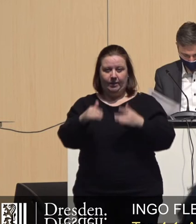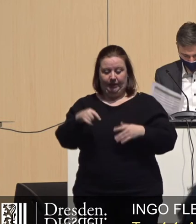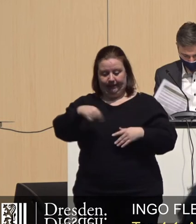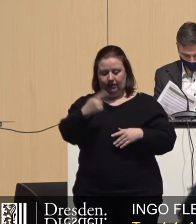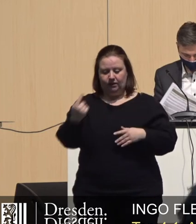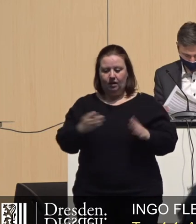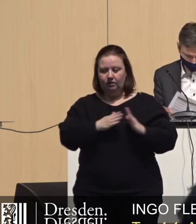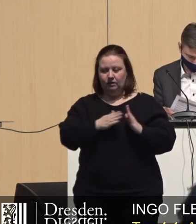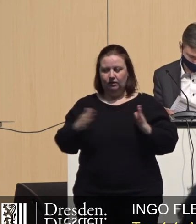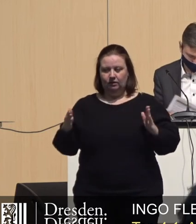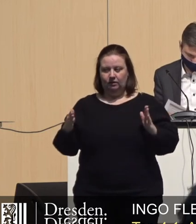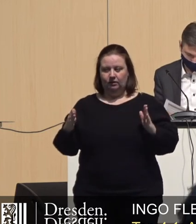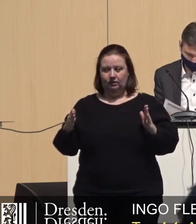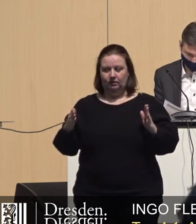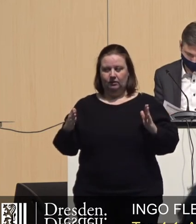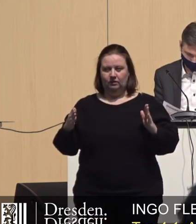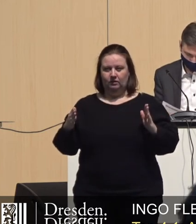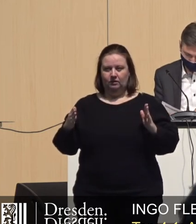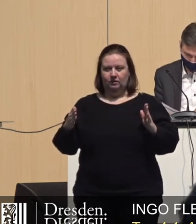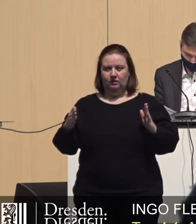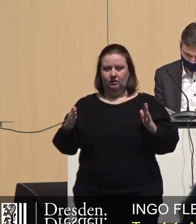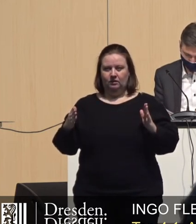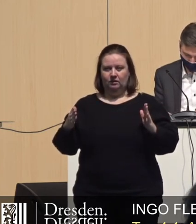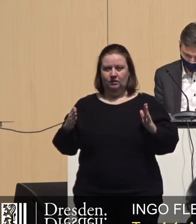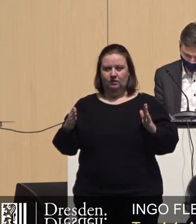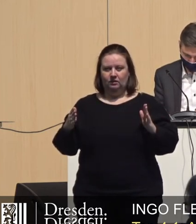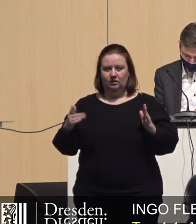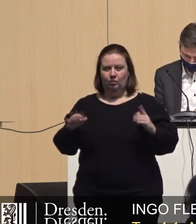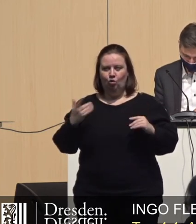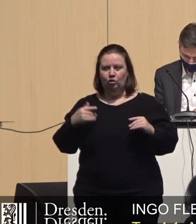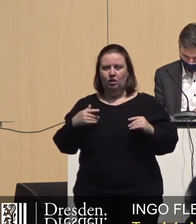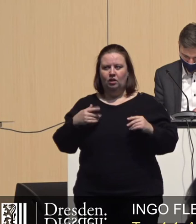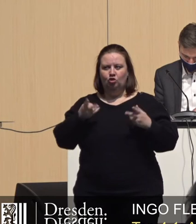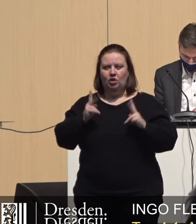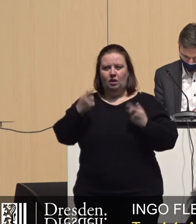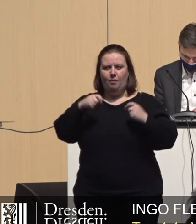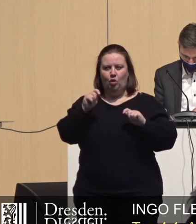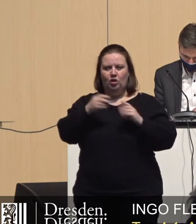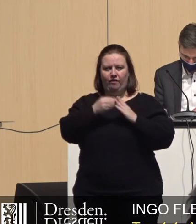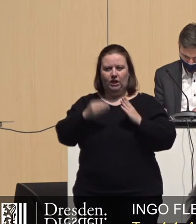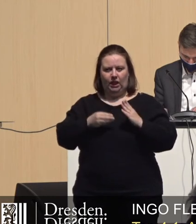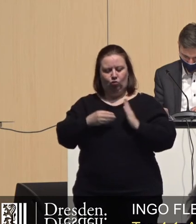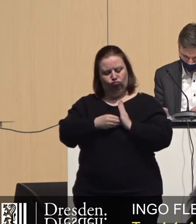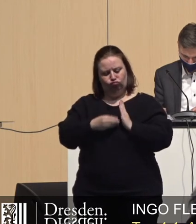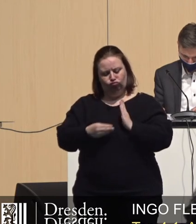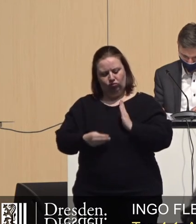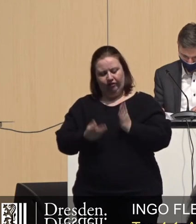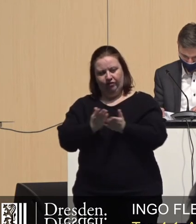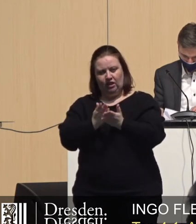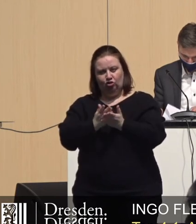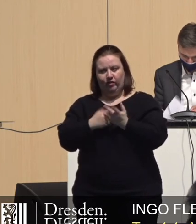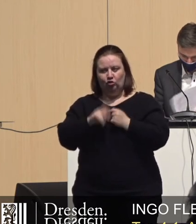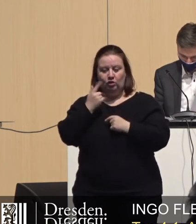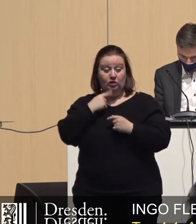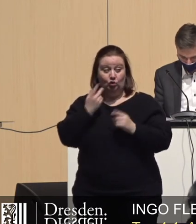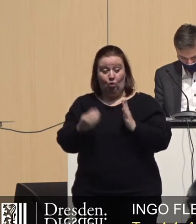diesen Jahres diese städtebaulichen Verträge unterschriftsreif haben wird, denn sonst hätte